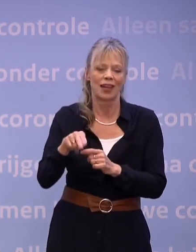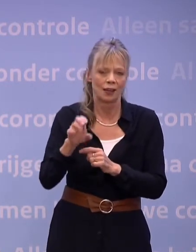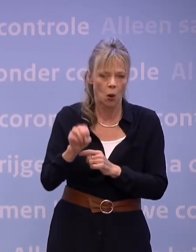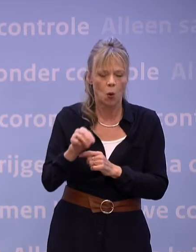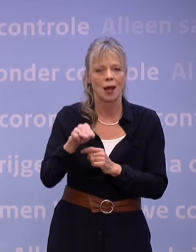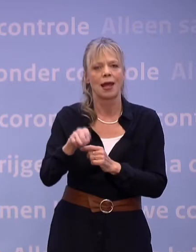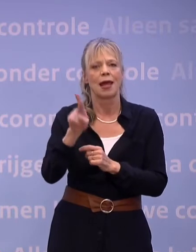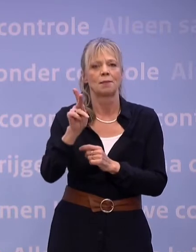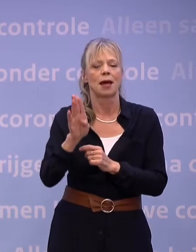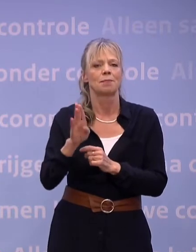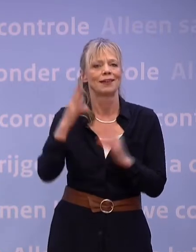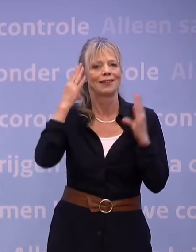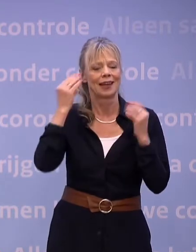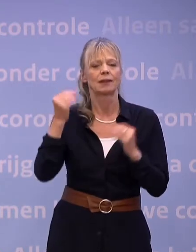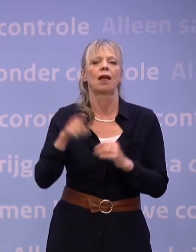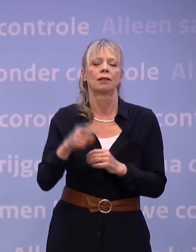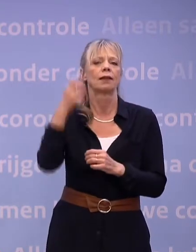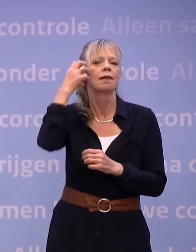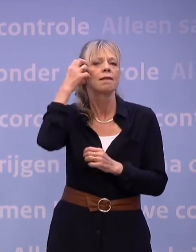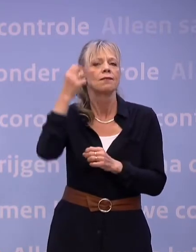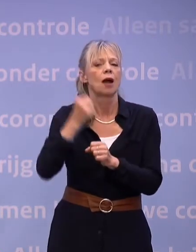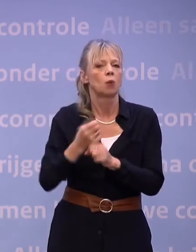Nederland en ook met de vakbonden.